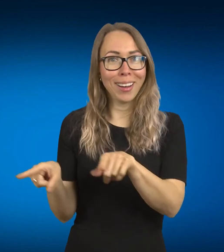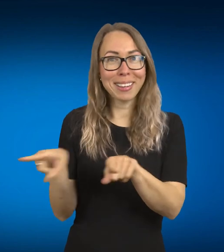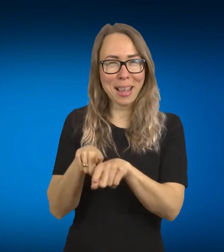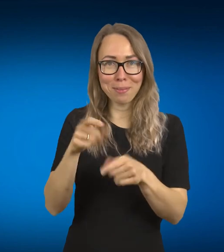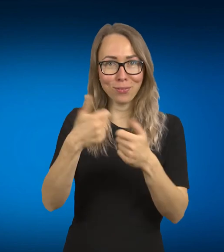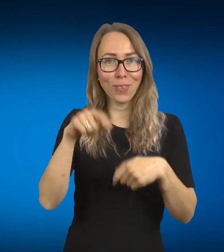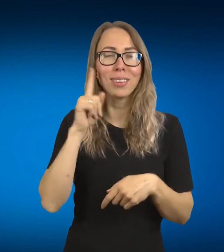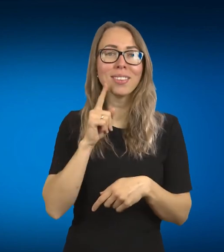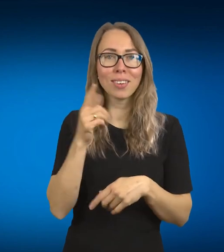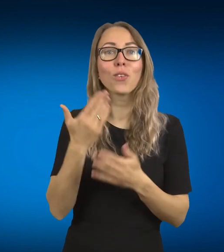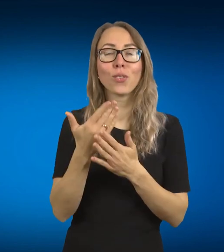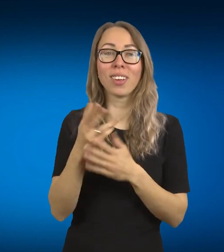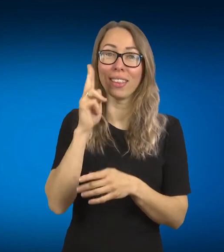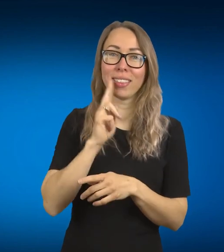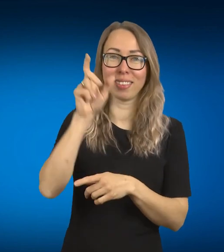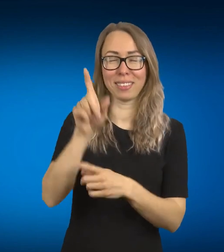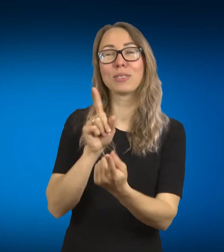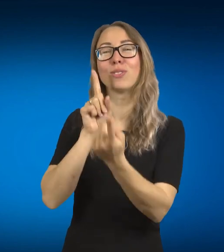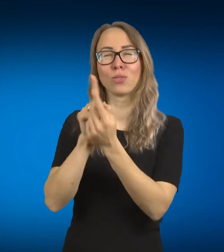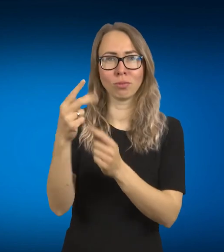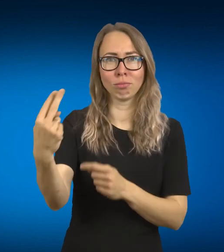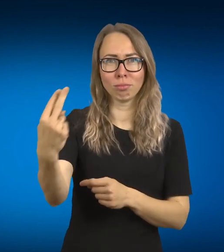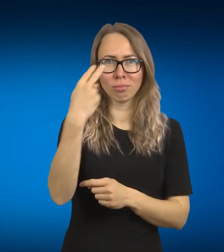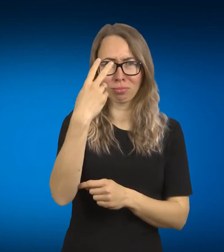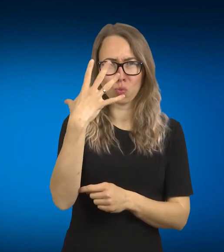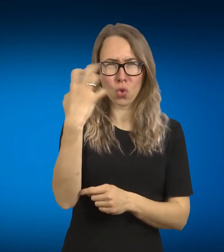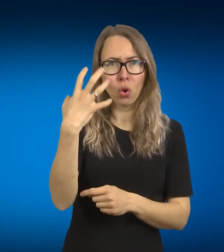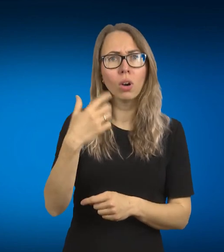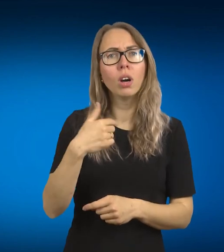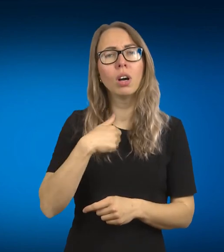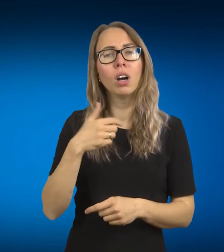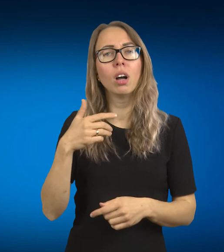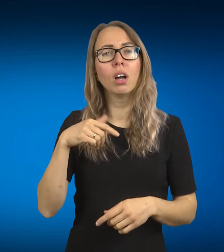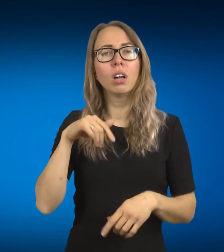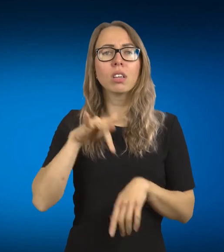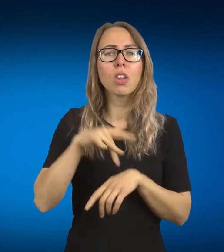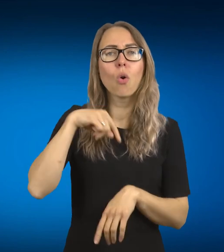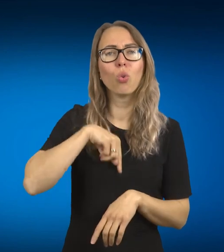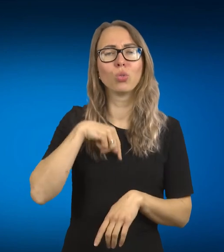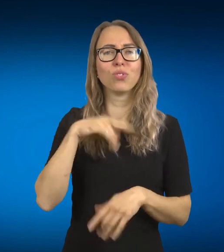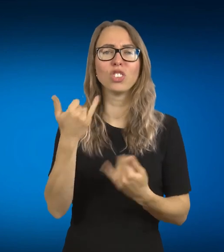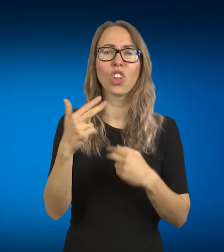permato, kokia tavo emocija, tu ten gali šipsuotis kiek nori, bet tiesiog jaučia labiau žmonės